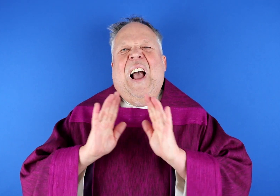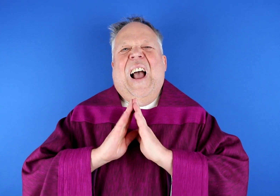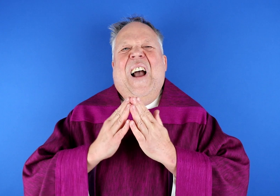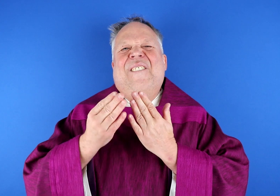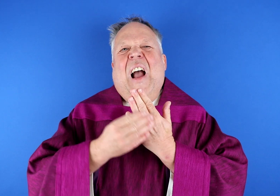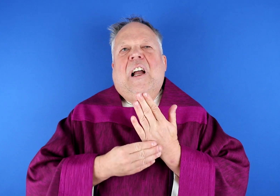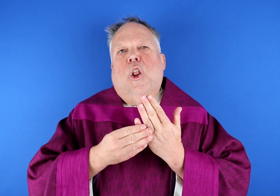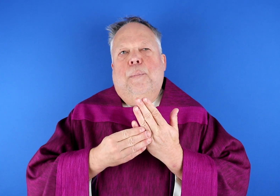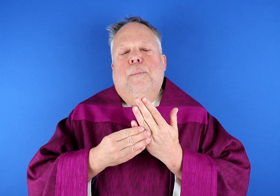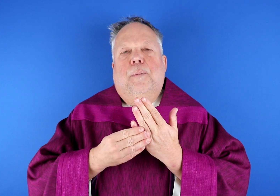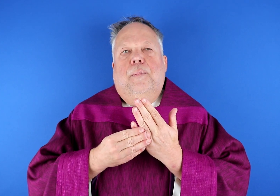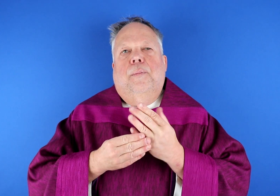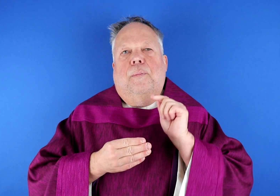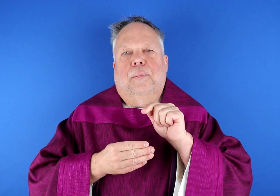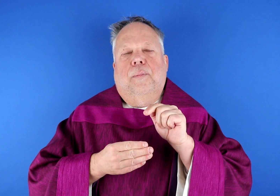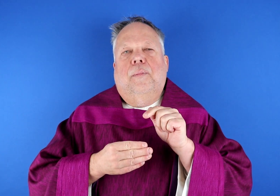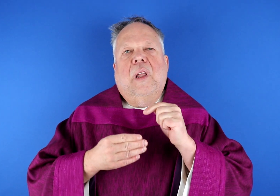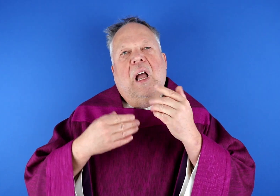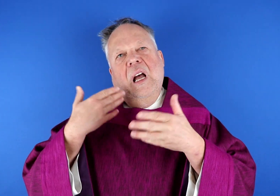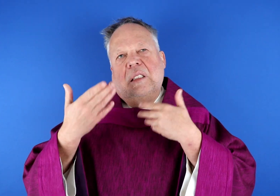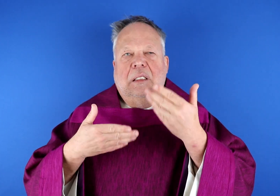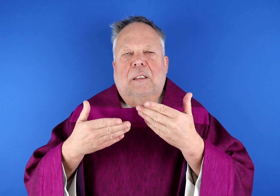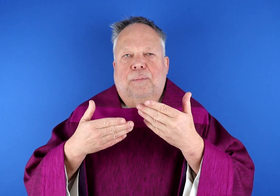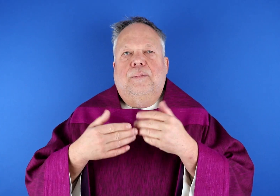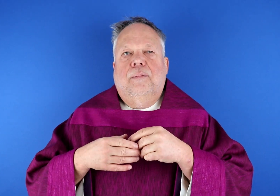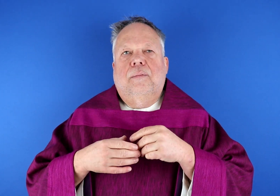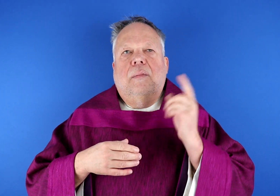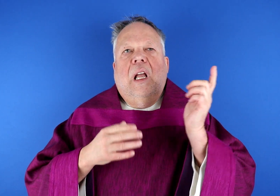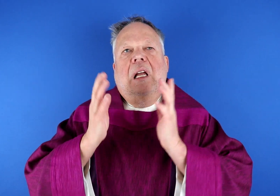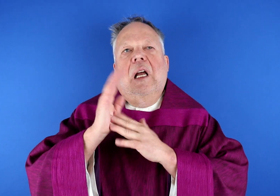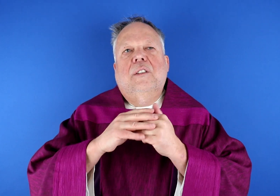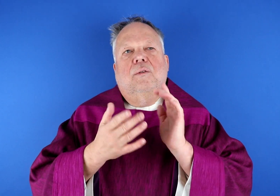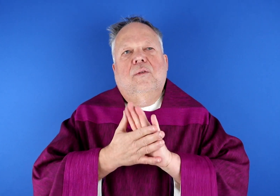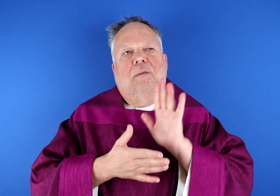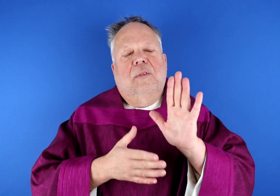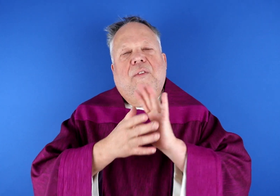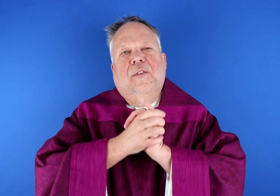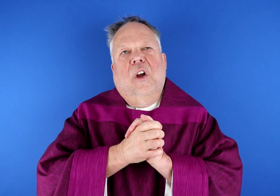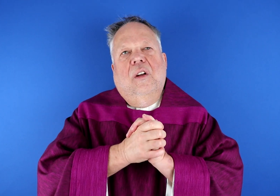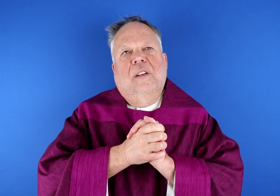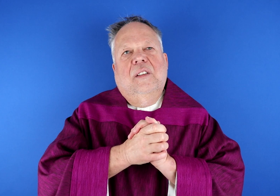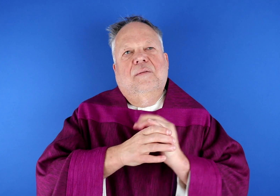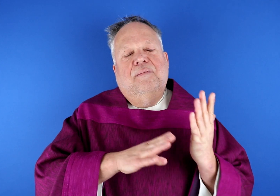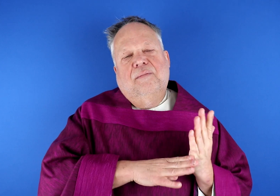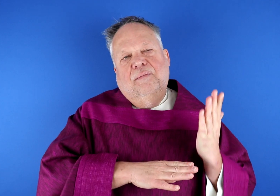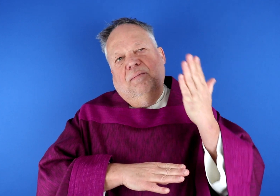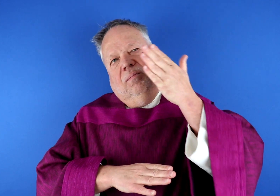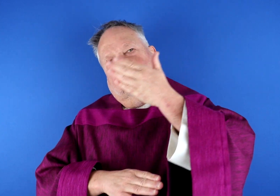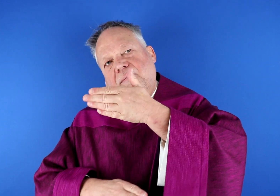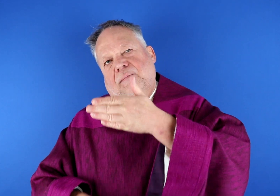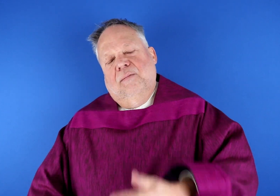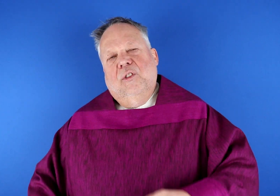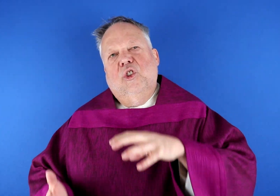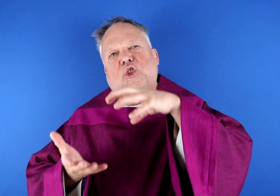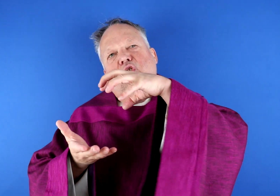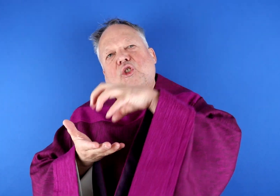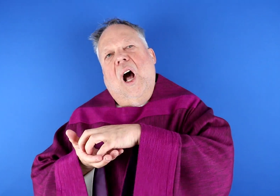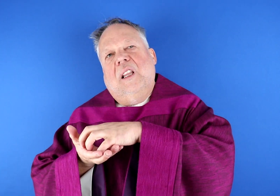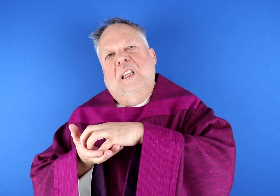Im heutigen Evangelium wird berichtet, dass Jesus mit